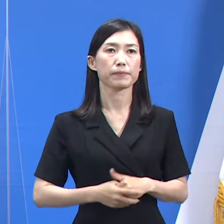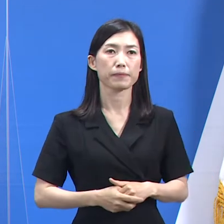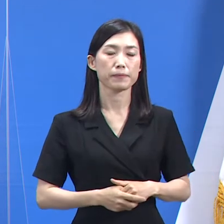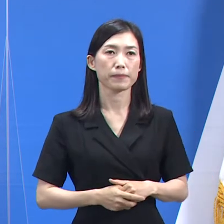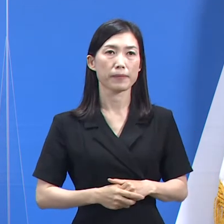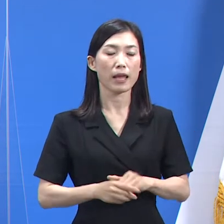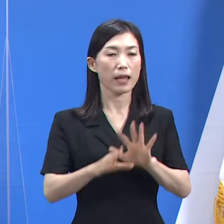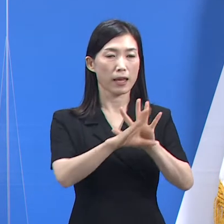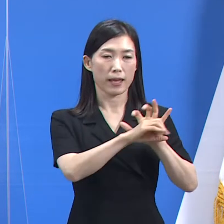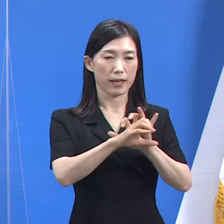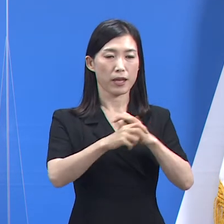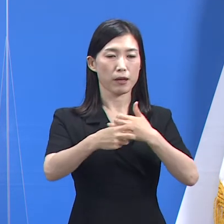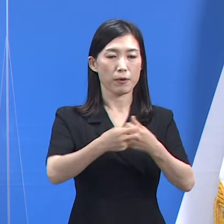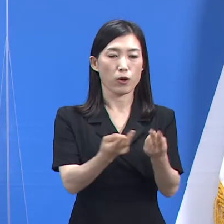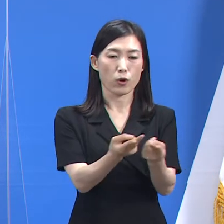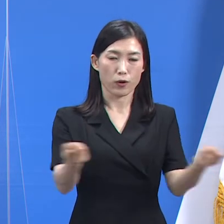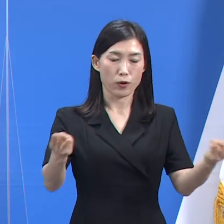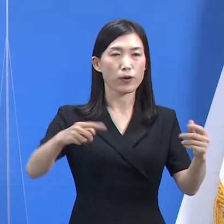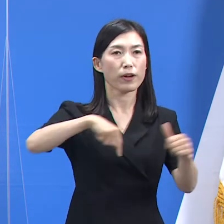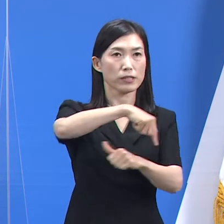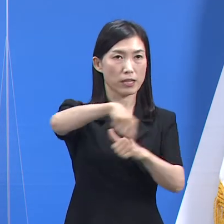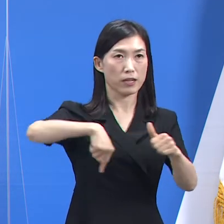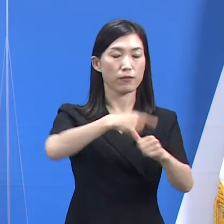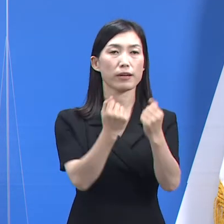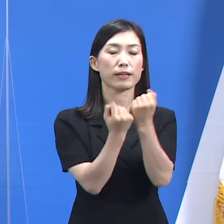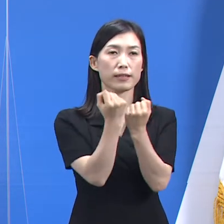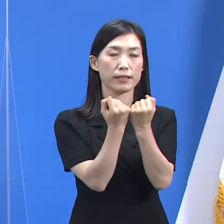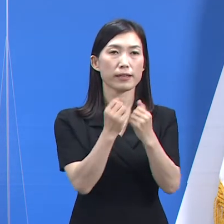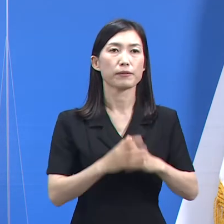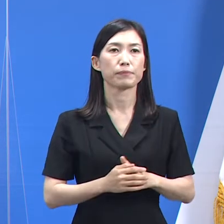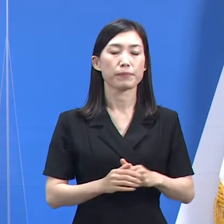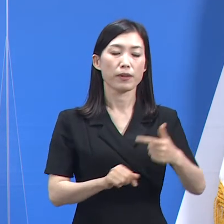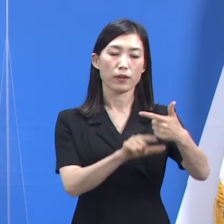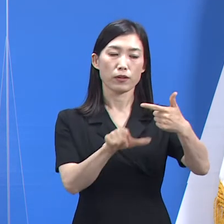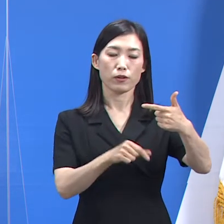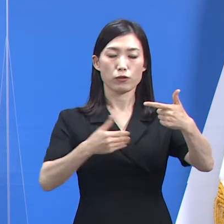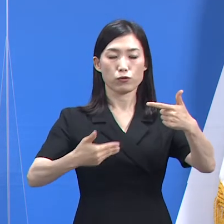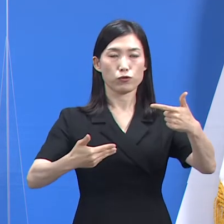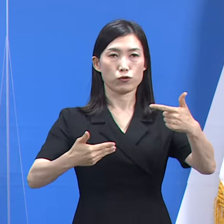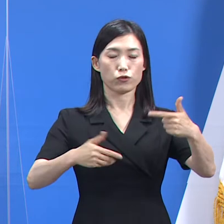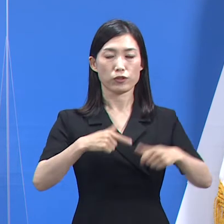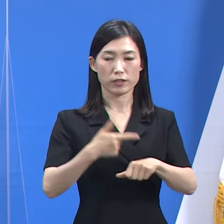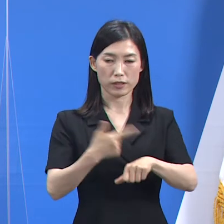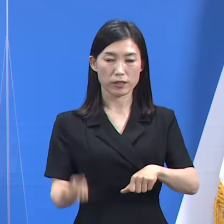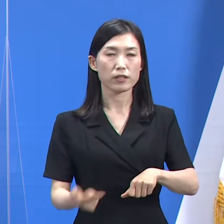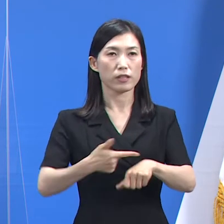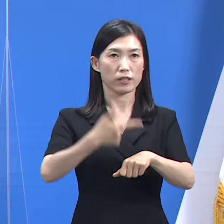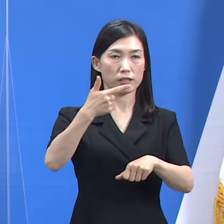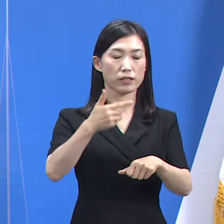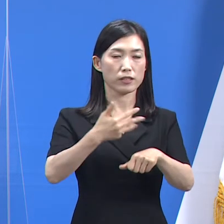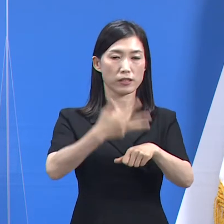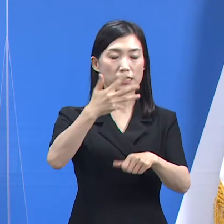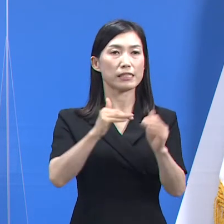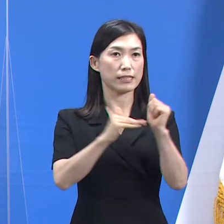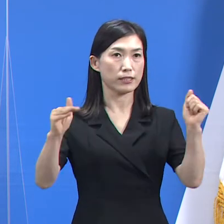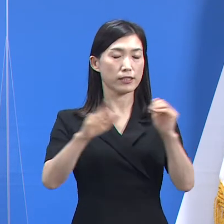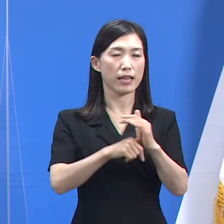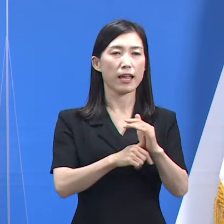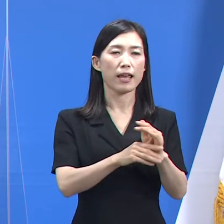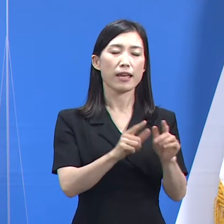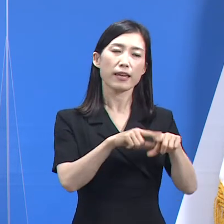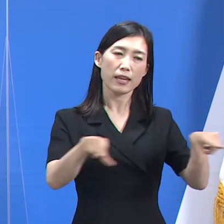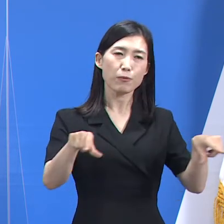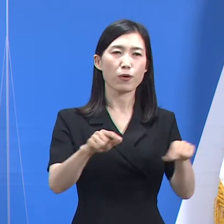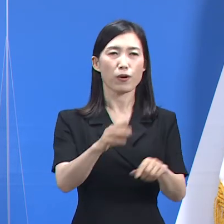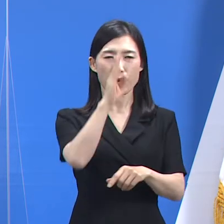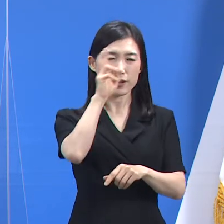코로나19 병상 운용 현황에 대해 말씀드립니다. 6월 9일 20시 기준 일반과 중증환자 병상을 합한